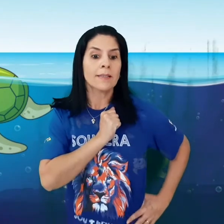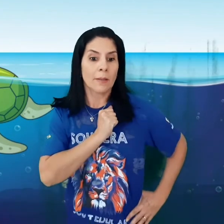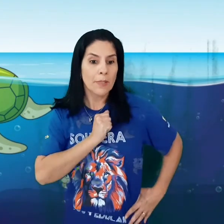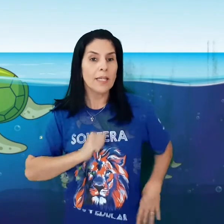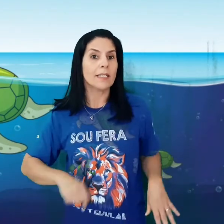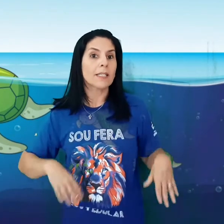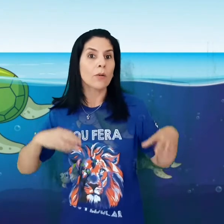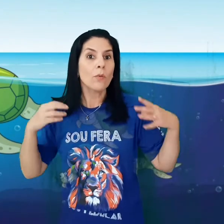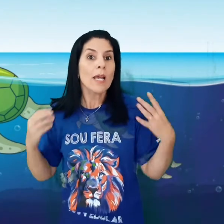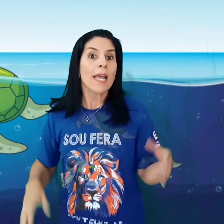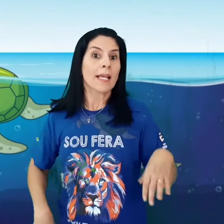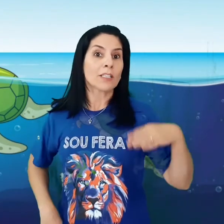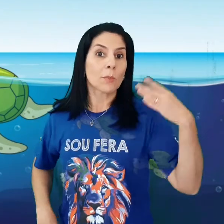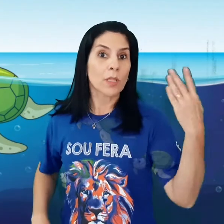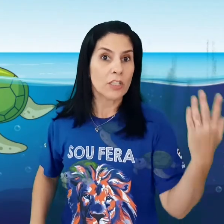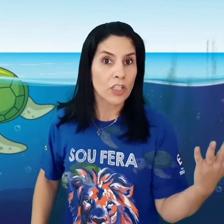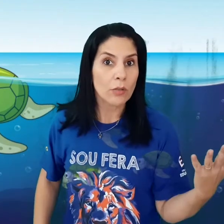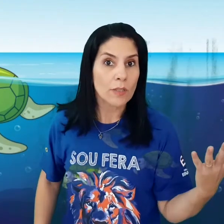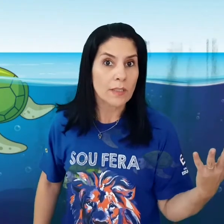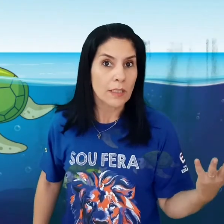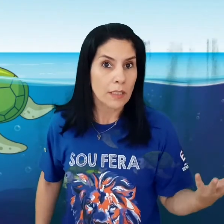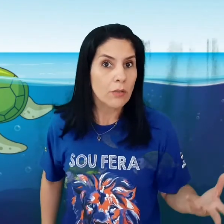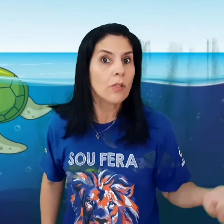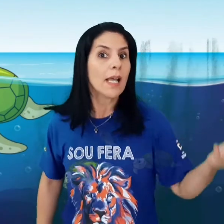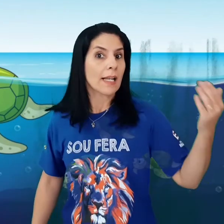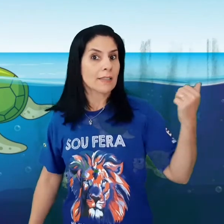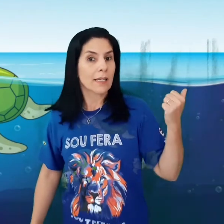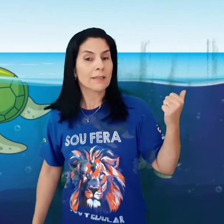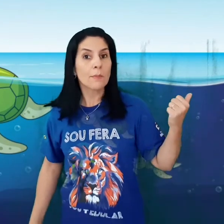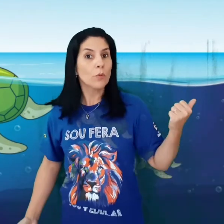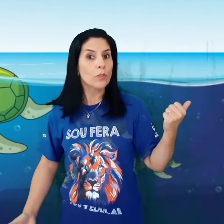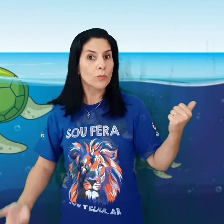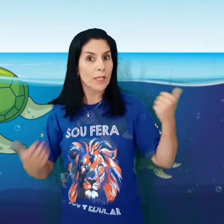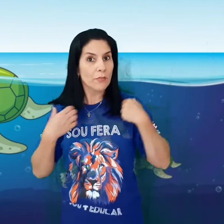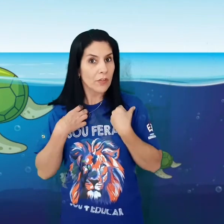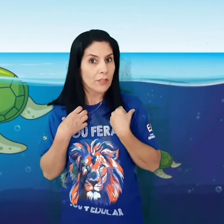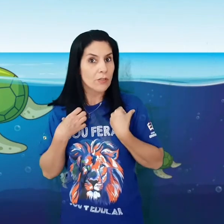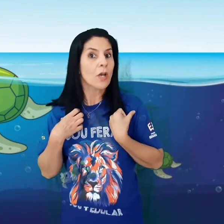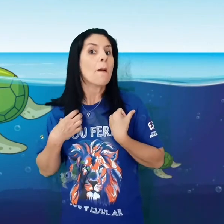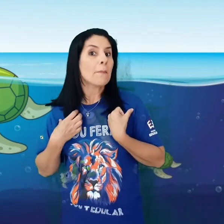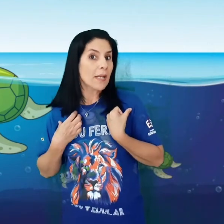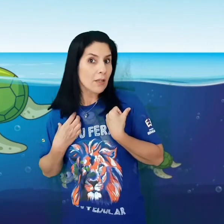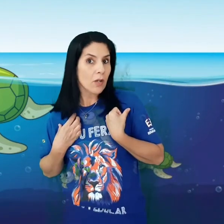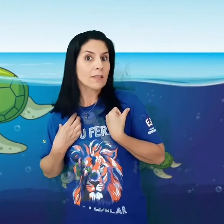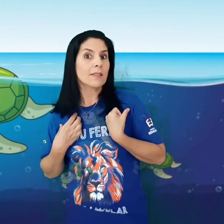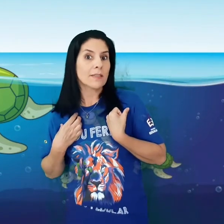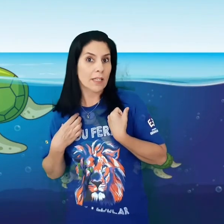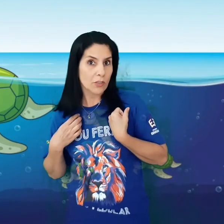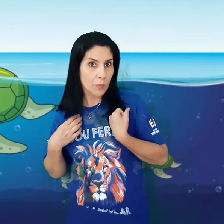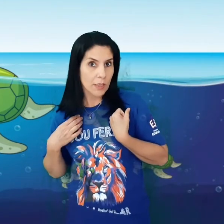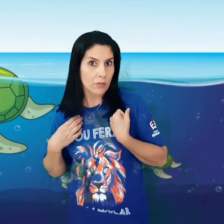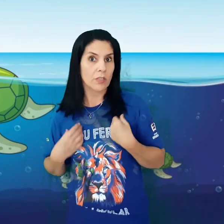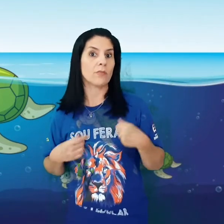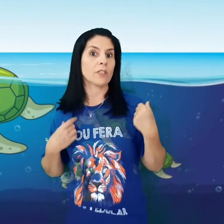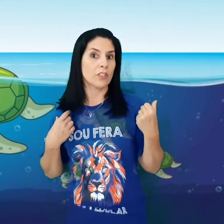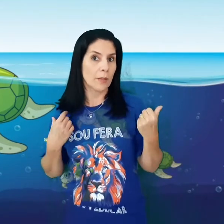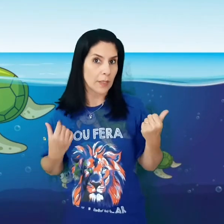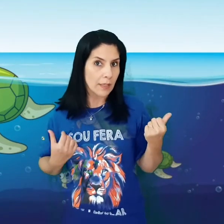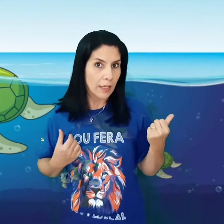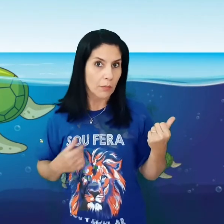Sabia? Então, elas protegendo o oceano, elas trazem muitos benefícios para nós, seres humanos. E vocês já aprenderam,